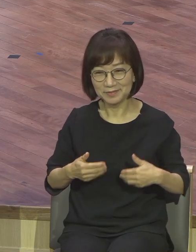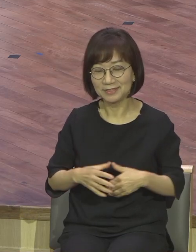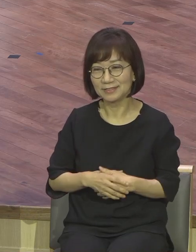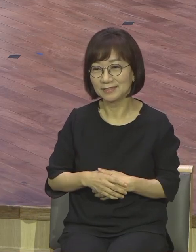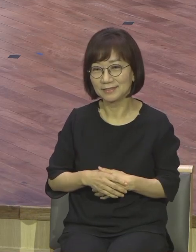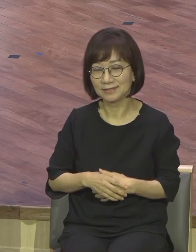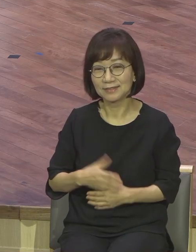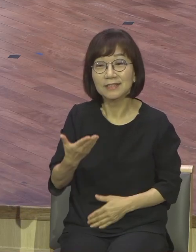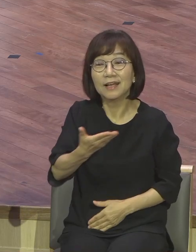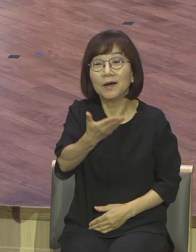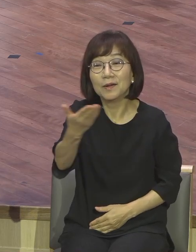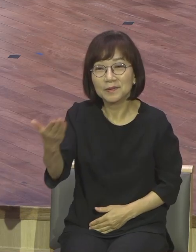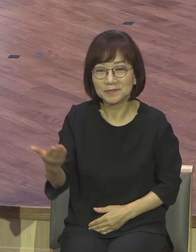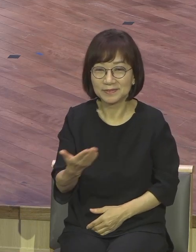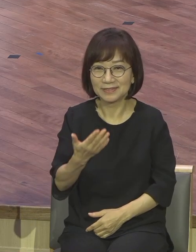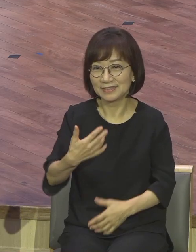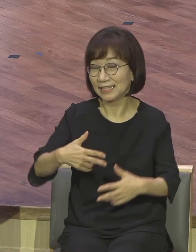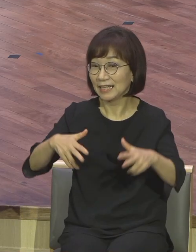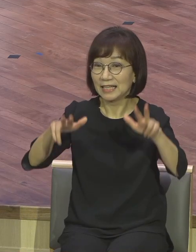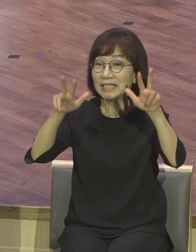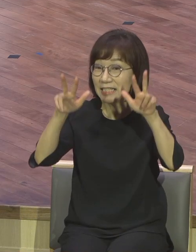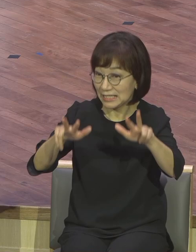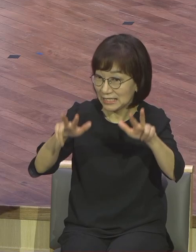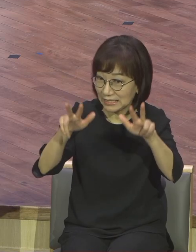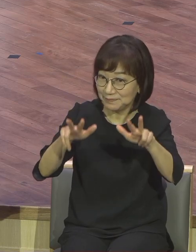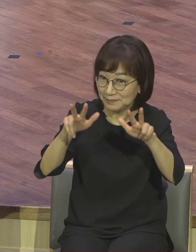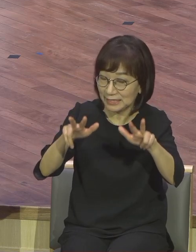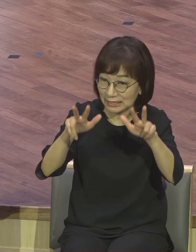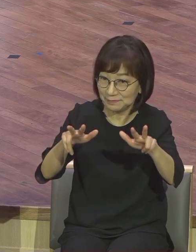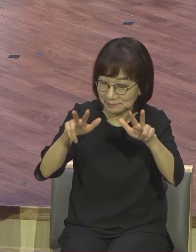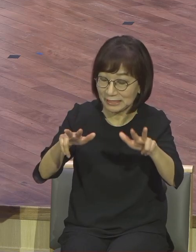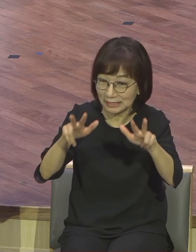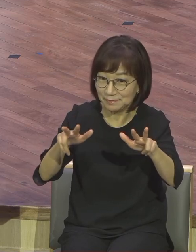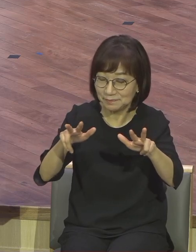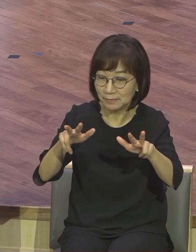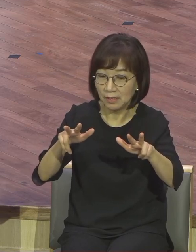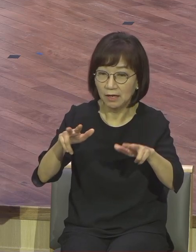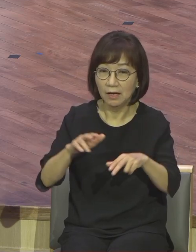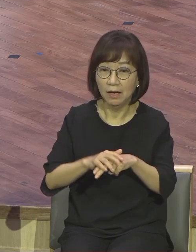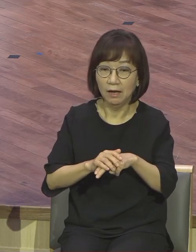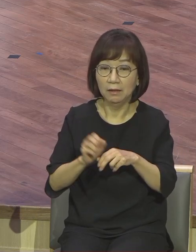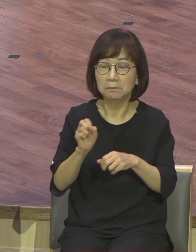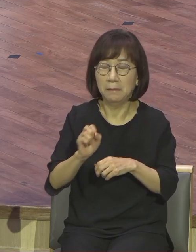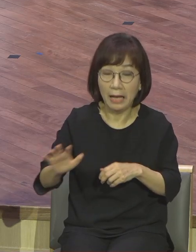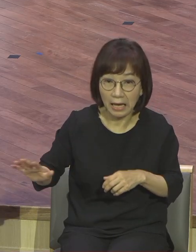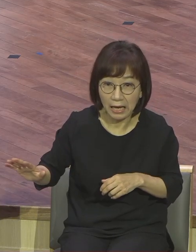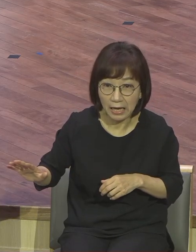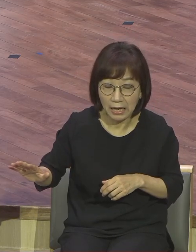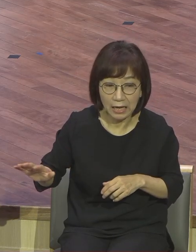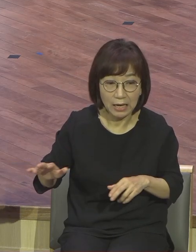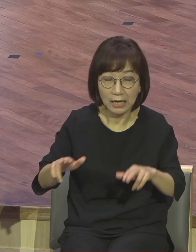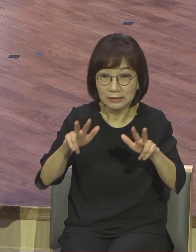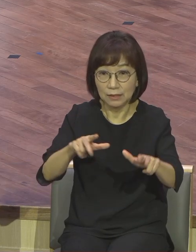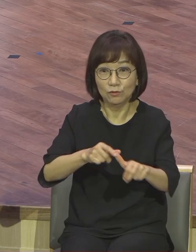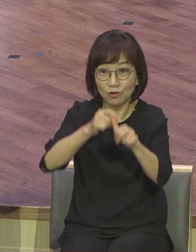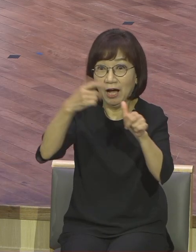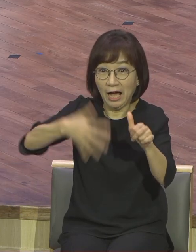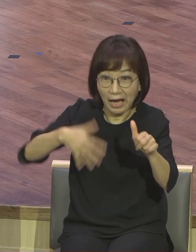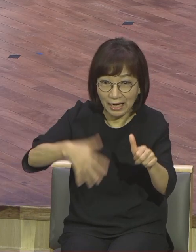성도는 지금 놓치면 문이 닫힌다 라고 하는 이런 영적 시급성을